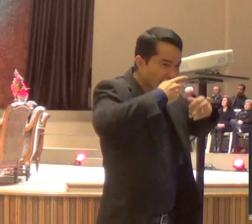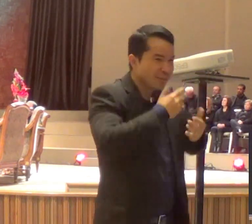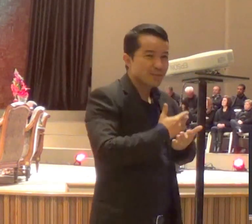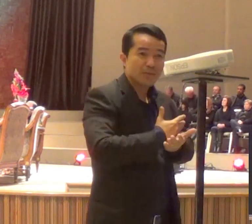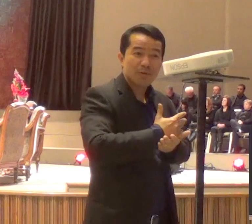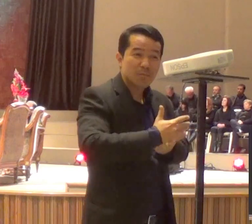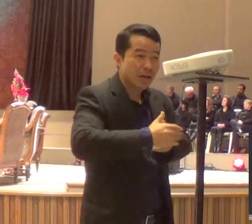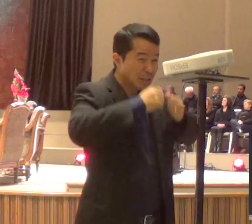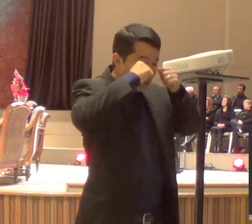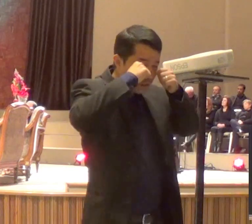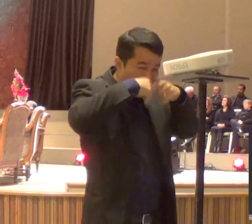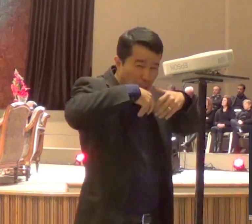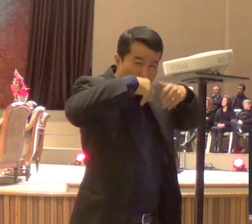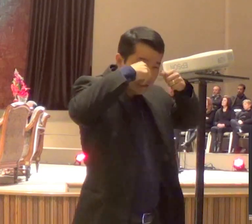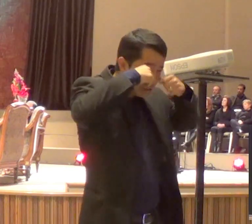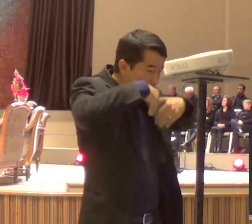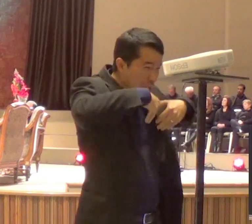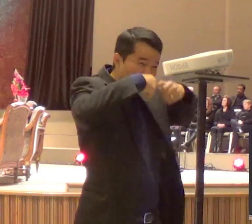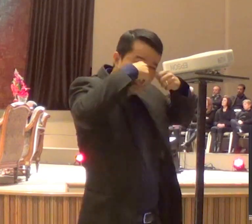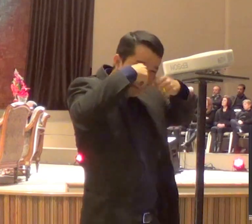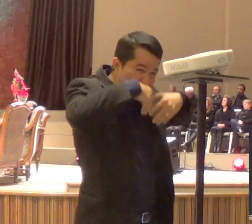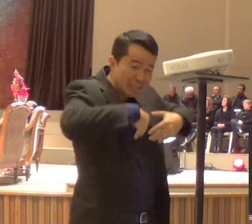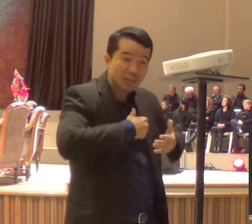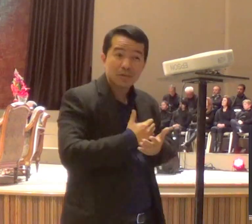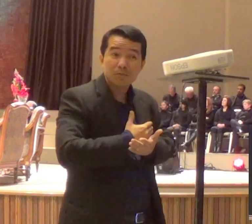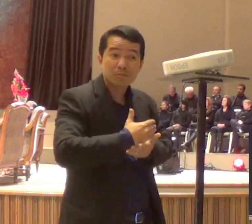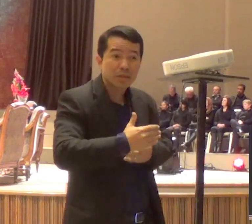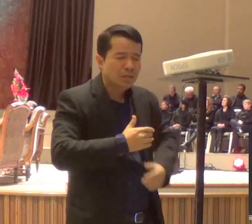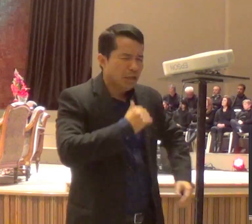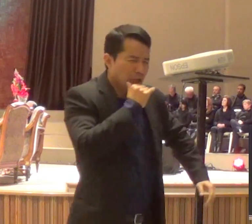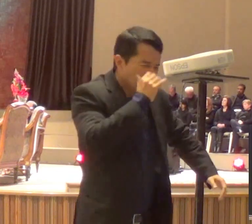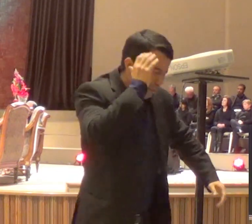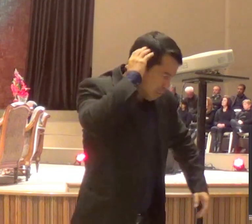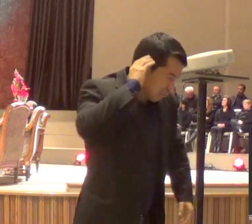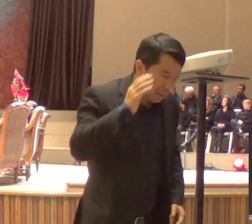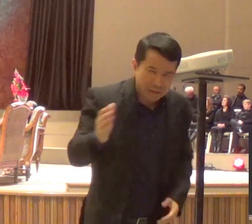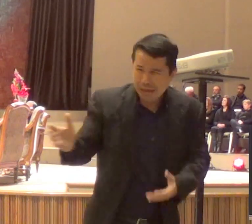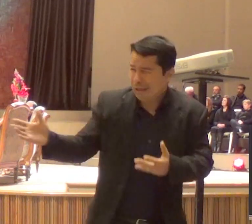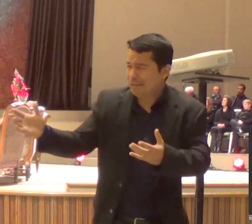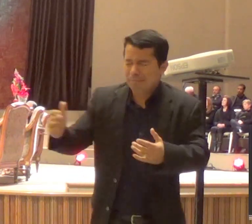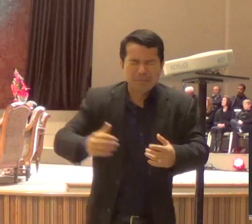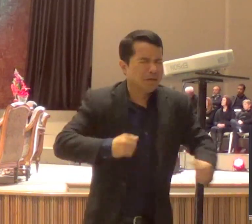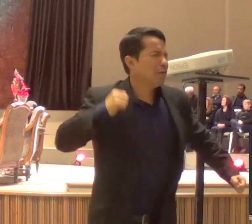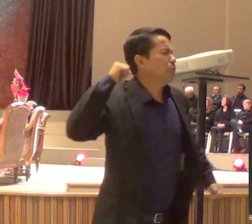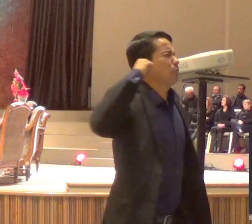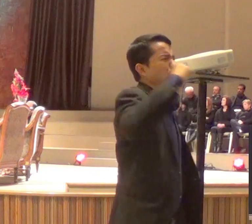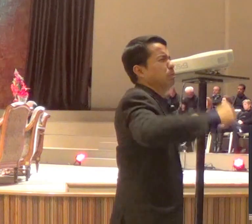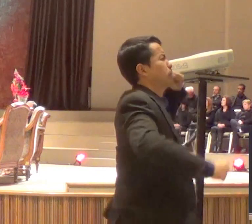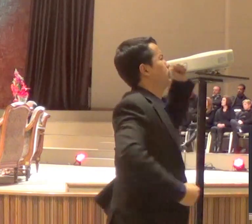convulsivo, ele não podia, falar mais nada, e ele saiu correndo, e fugiu daquele lugar,